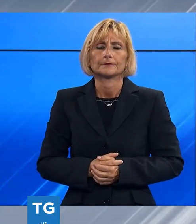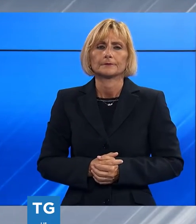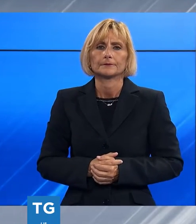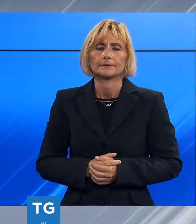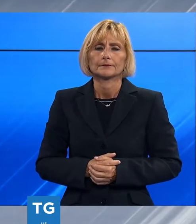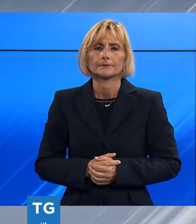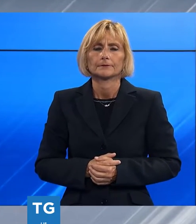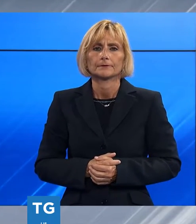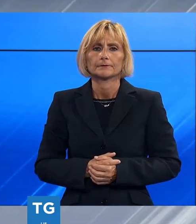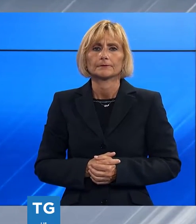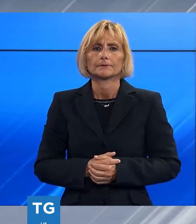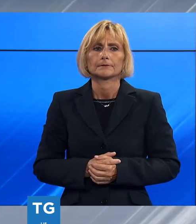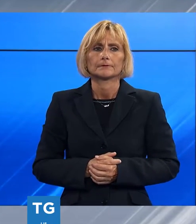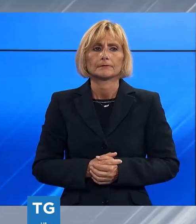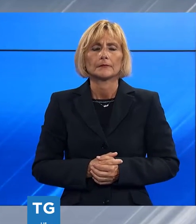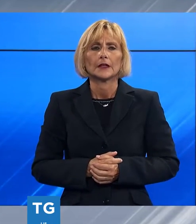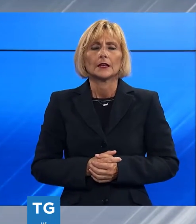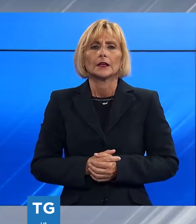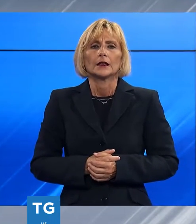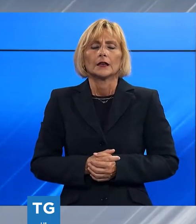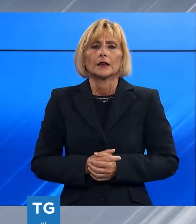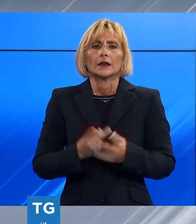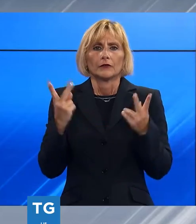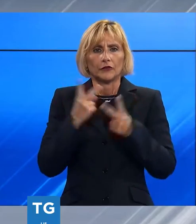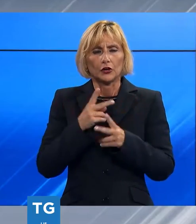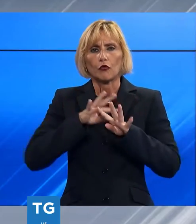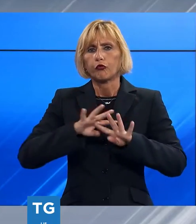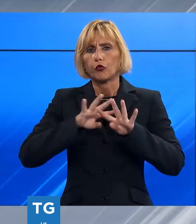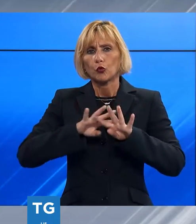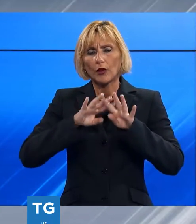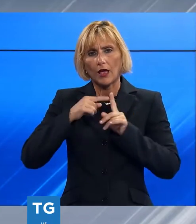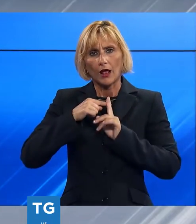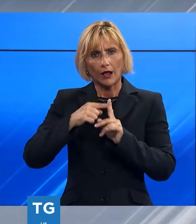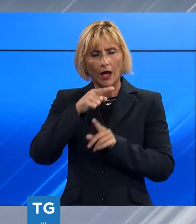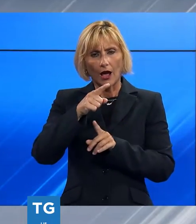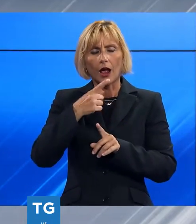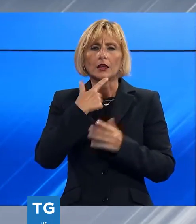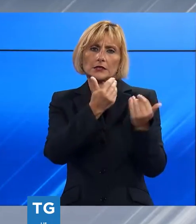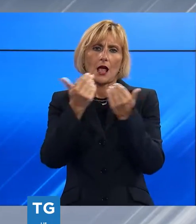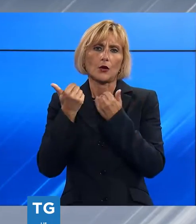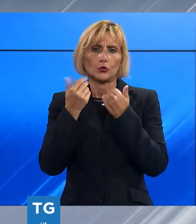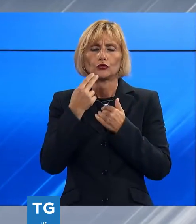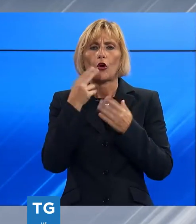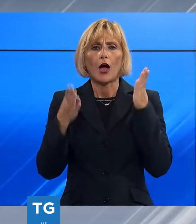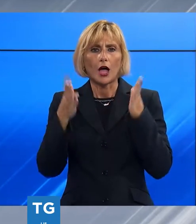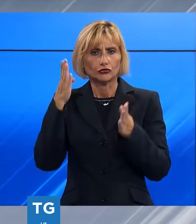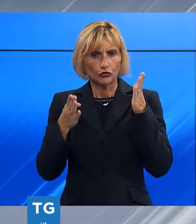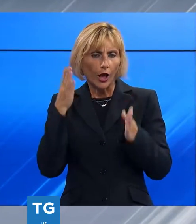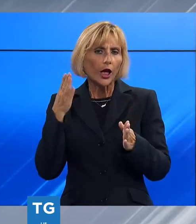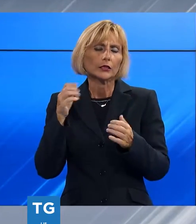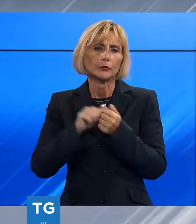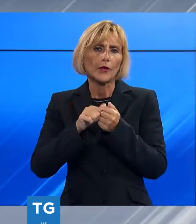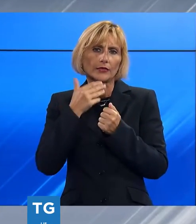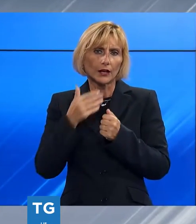Si è svolta in un'atmosfera di grande commozione e dolore la cerimonia per il saluto dell'agente di Polizia Municipale di